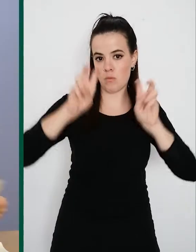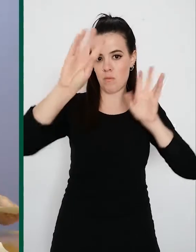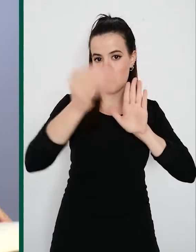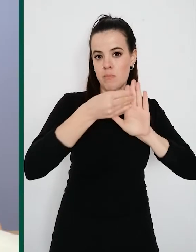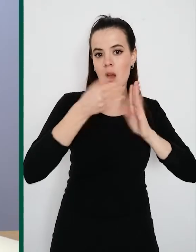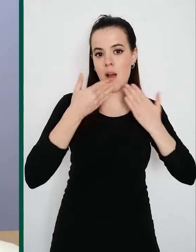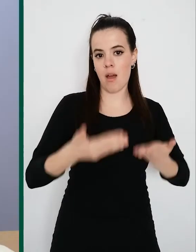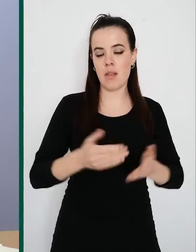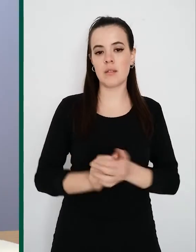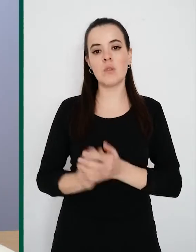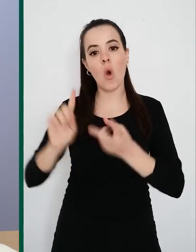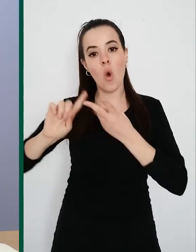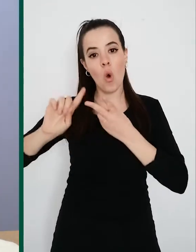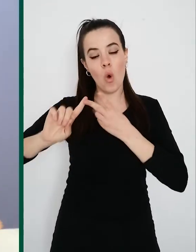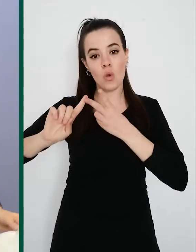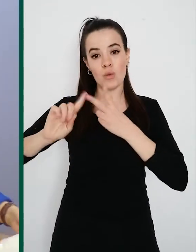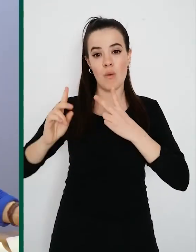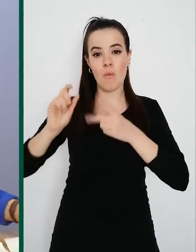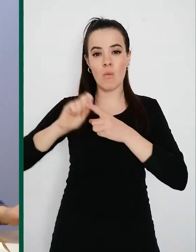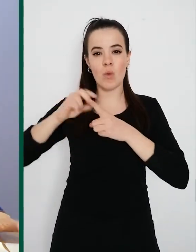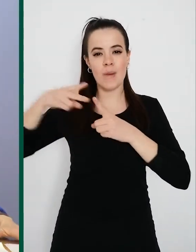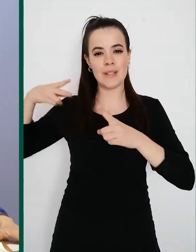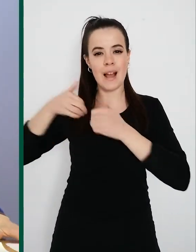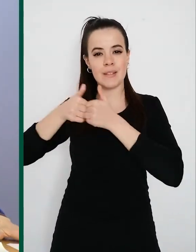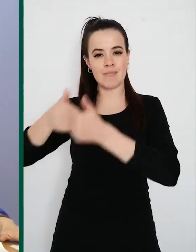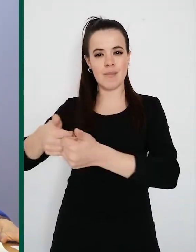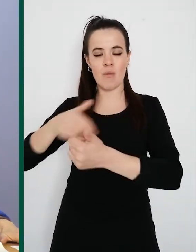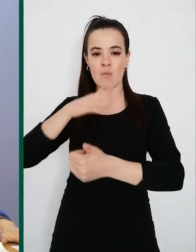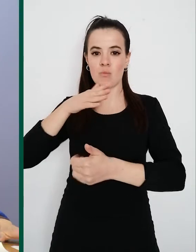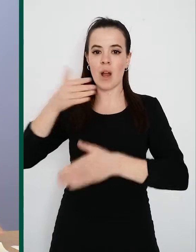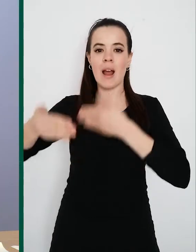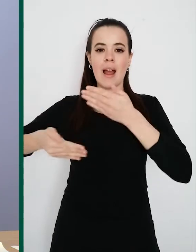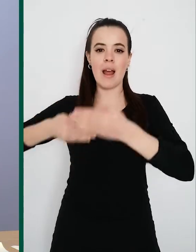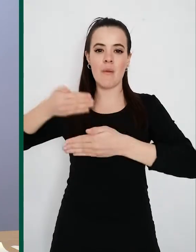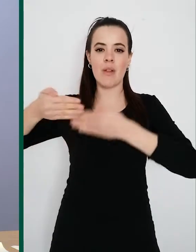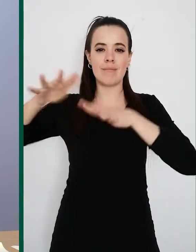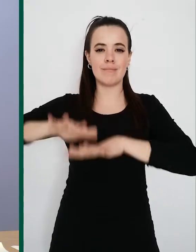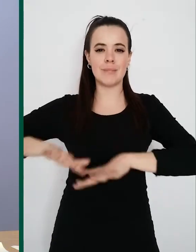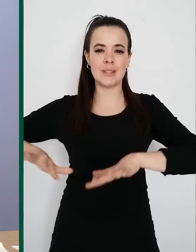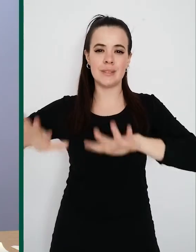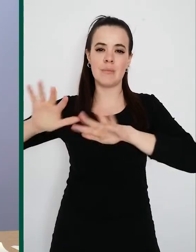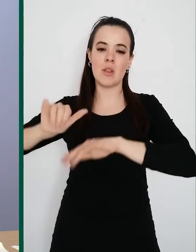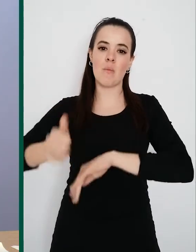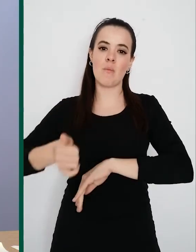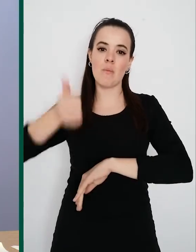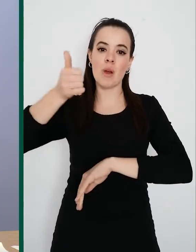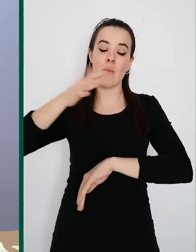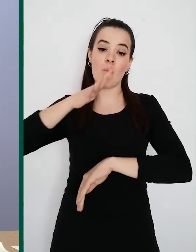de vista asistencial, con una evolución más lenta debido a las características de esta enfermedad.